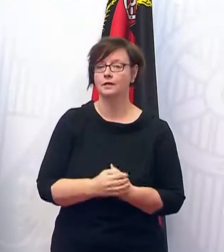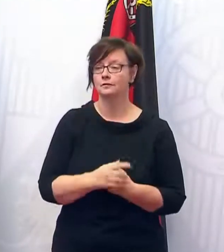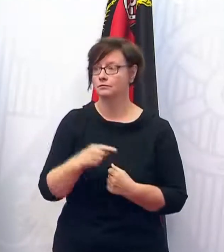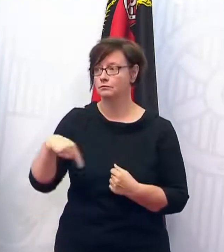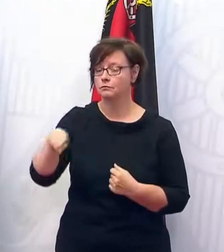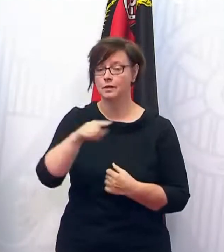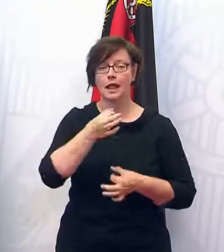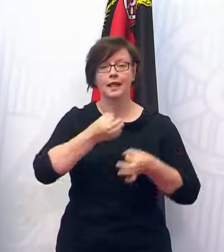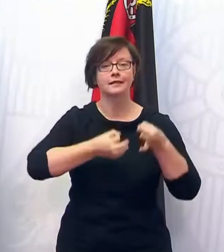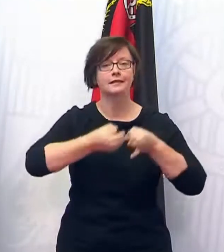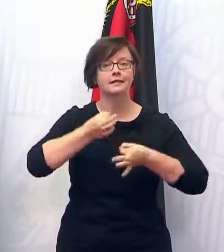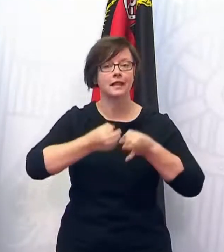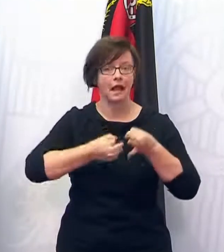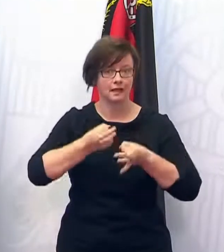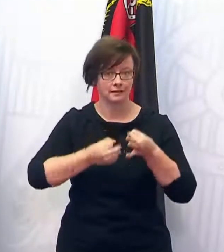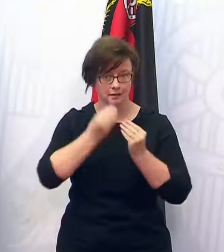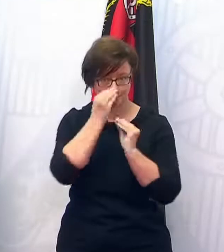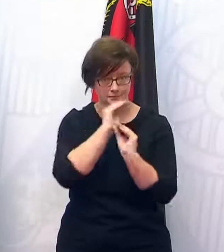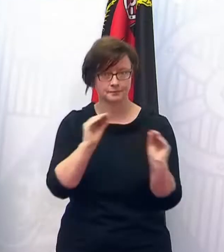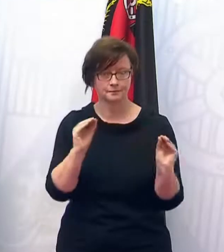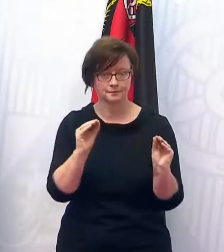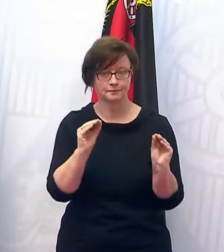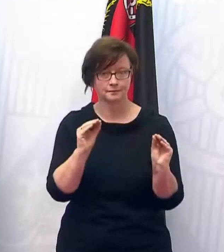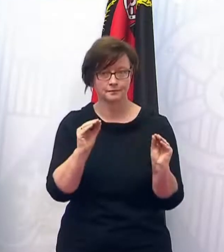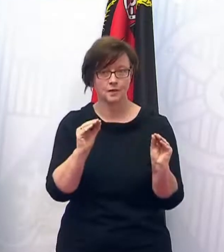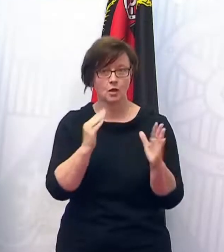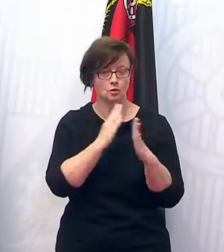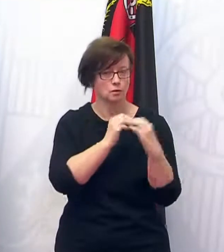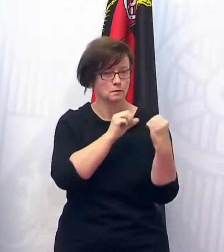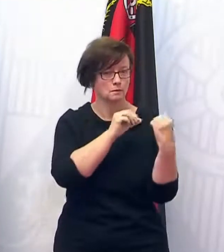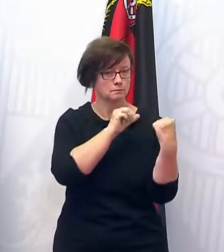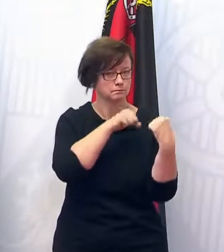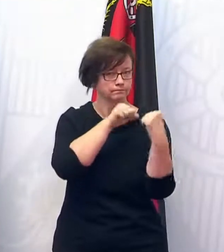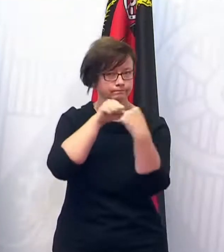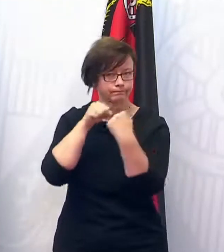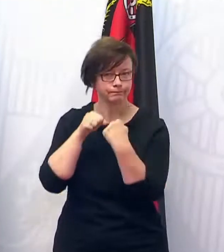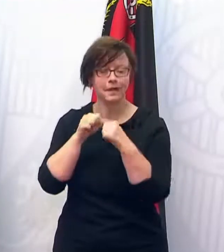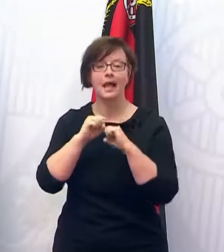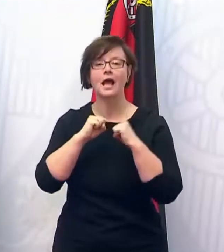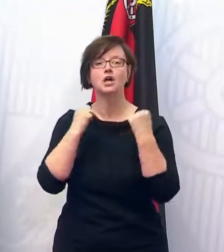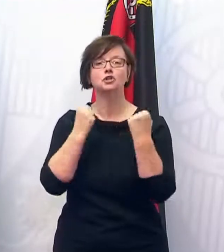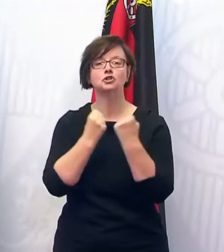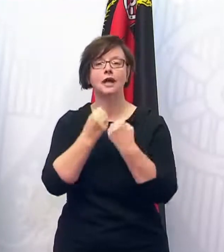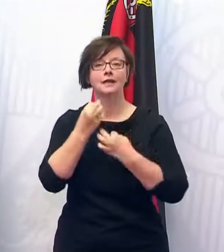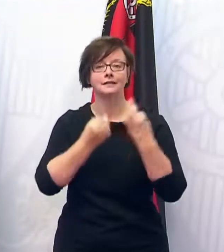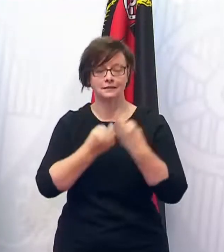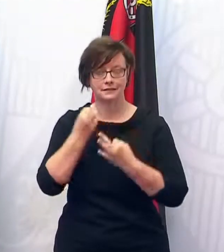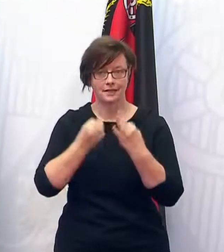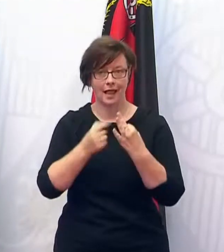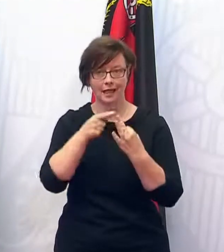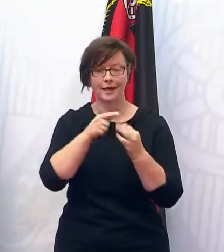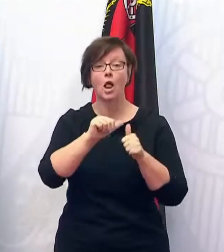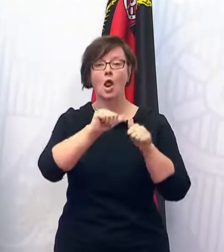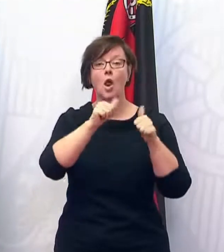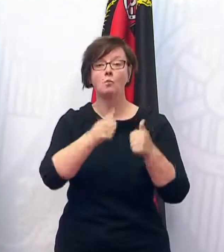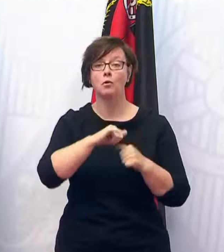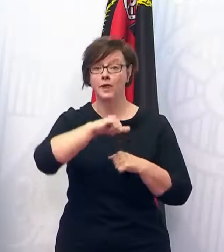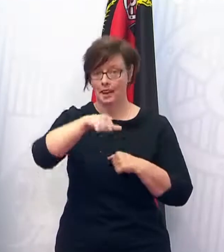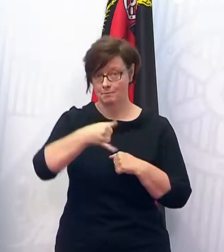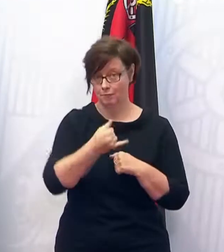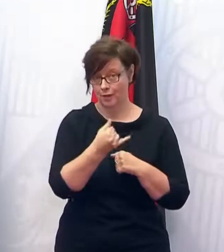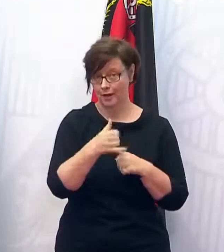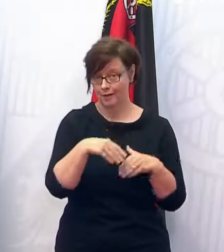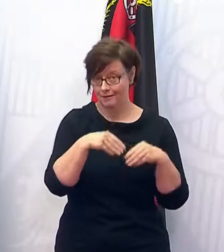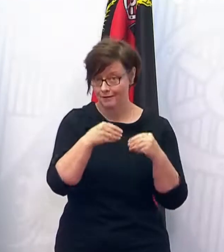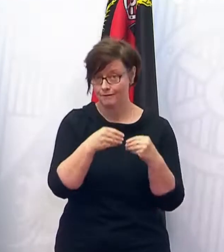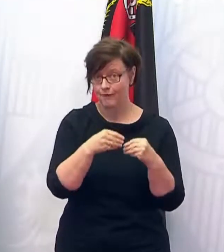unsere Theater, dass das auch eng abgesprochen worden ist, dass das Staatstheater in einem Modellprojekt ist, das heute